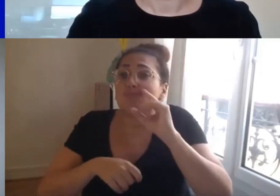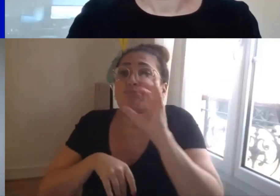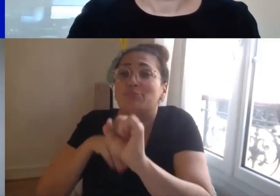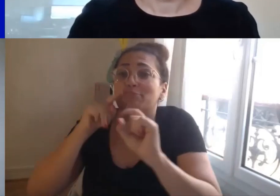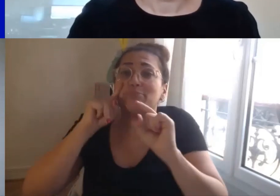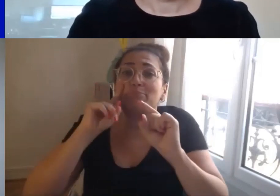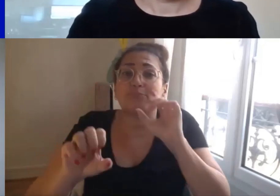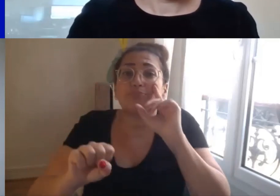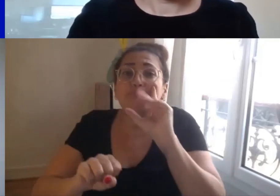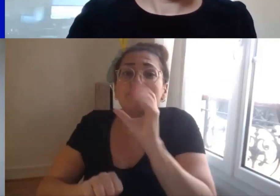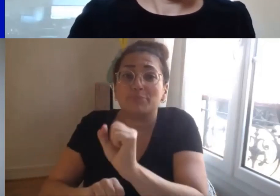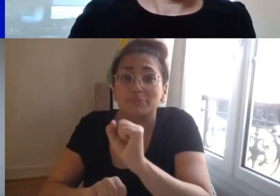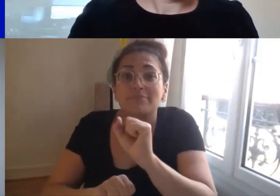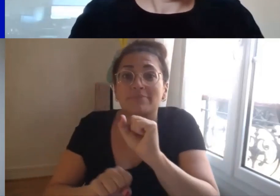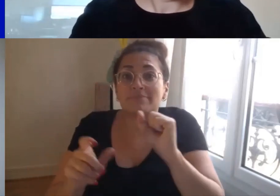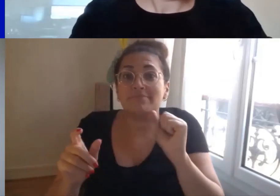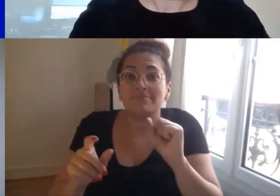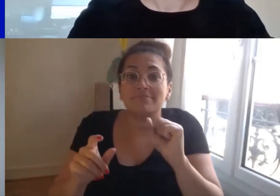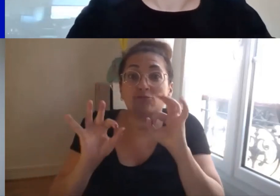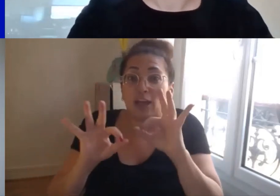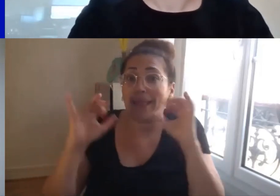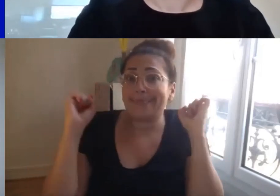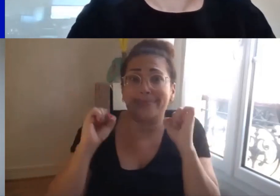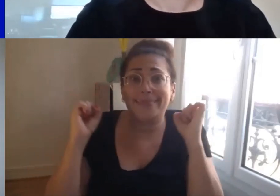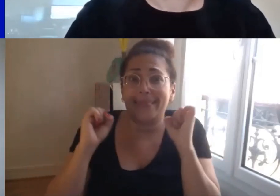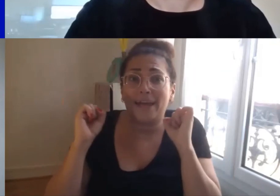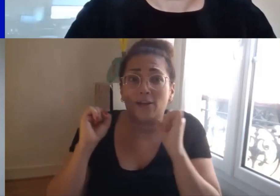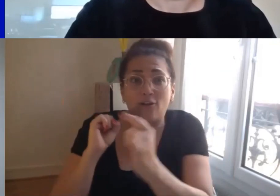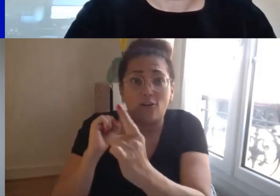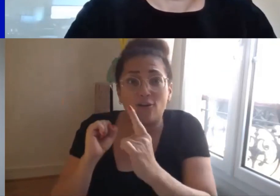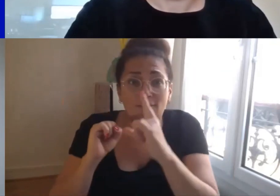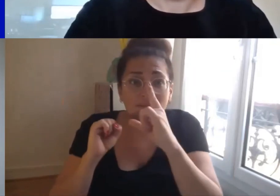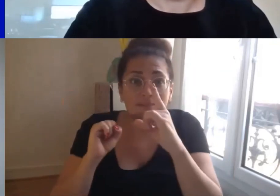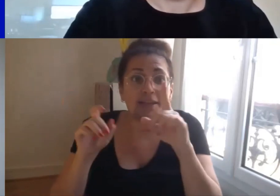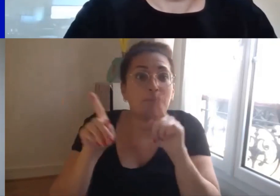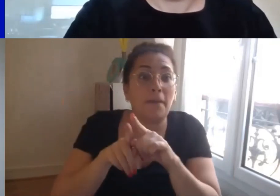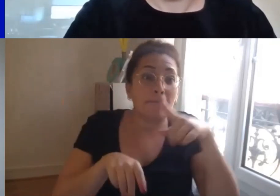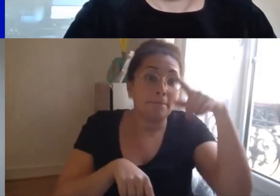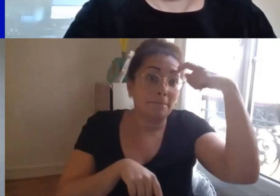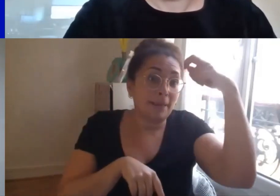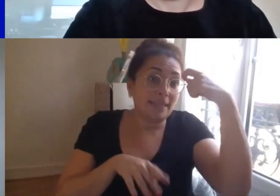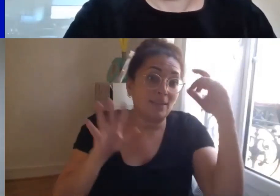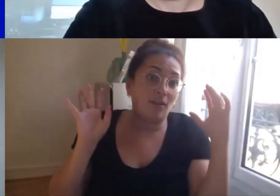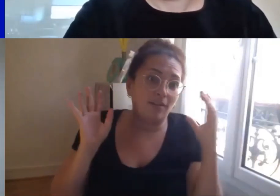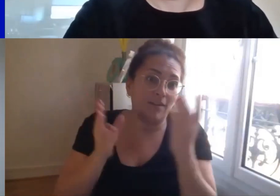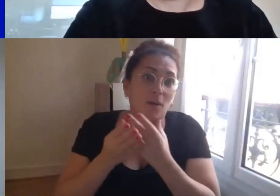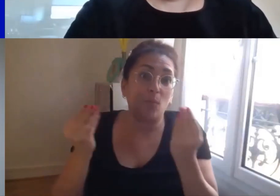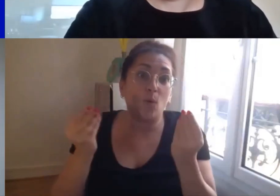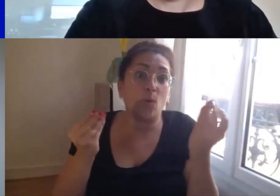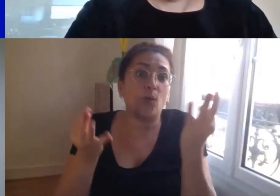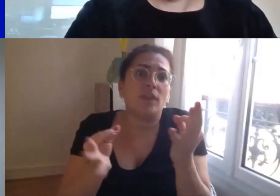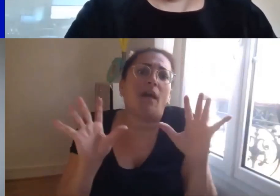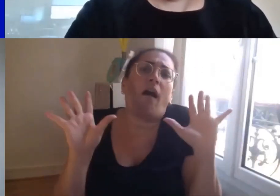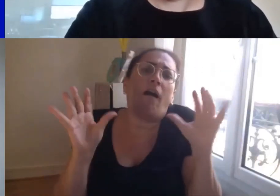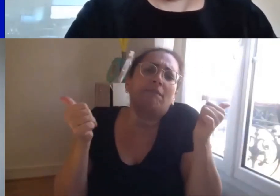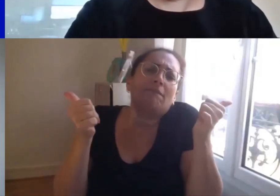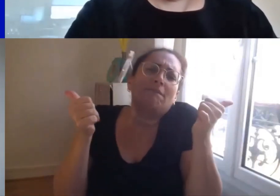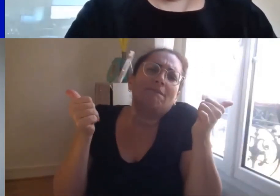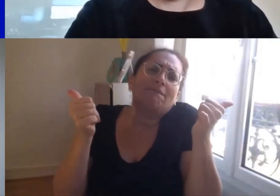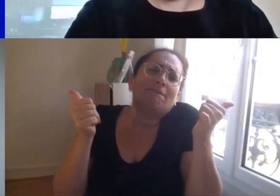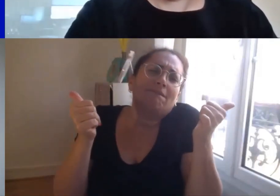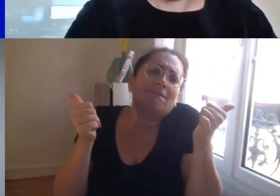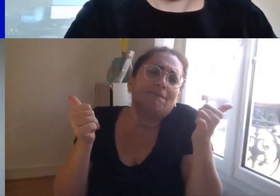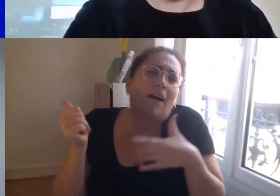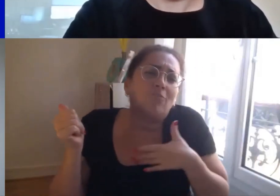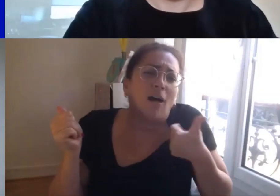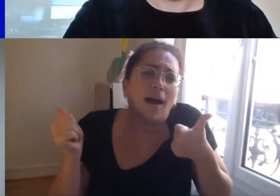je pense dans le chat aussi vous avez des déclarations d'amour vous concernant vous avez beaucoup de personnes